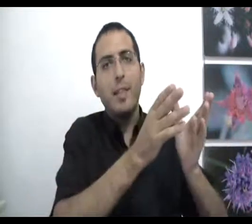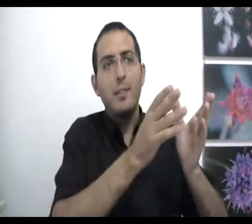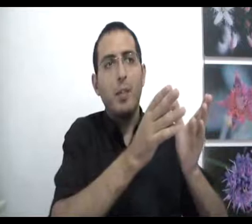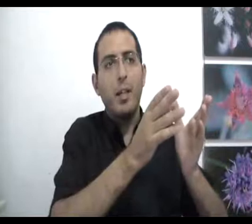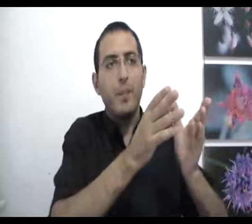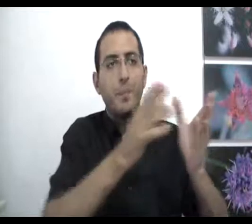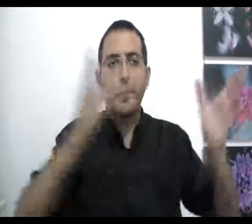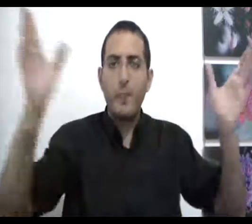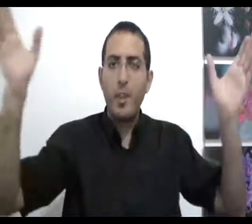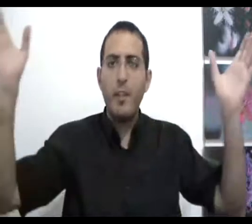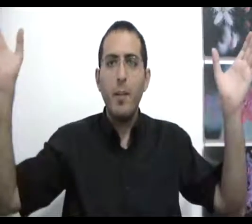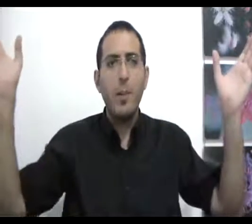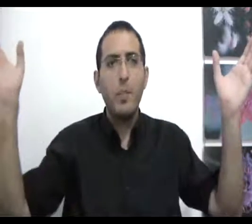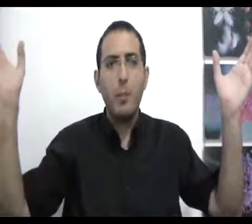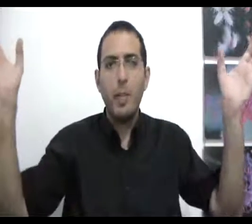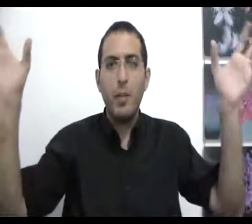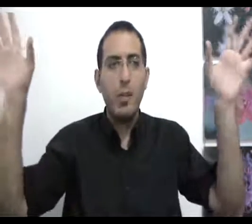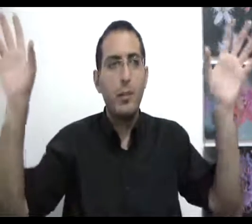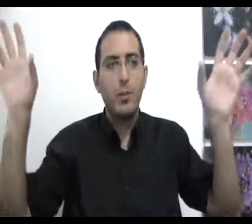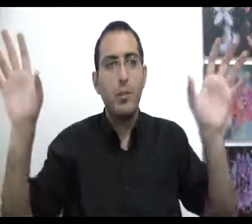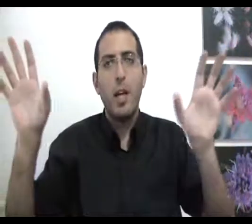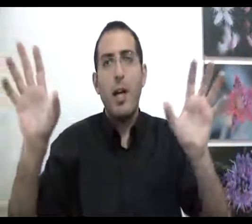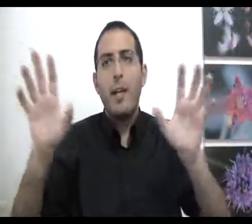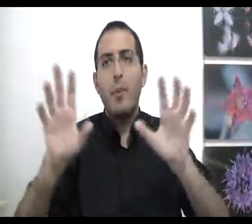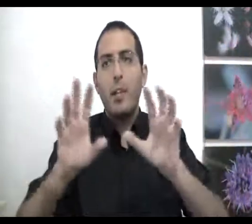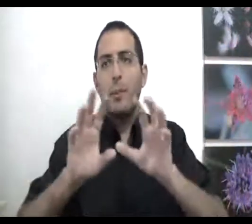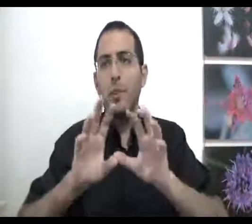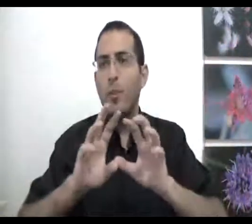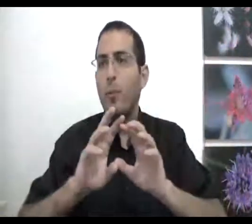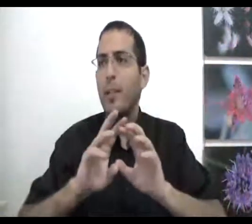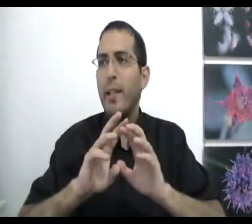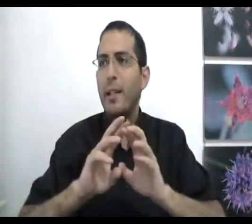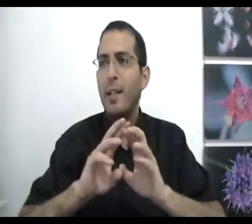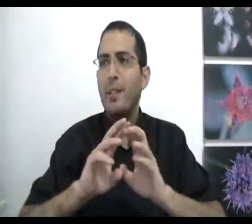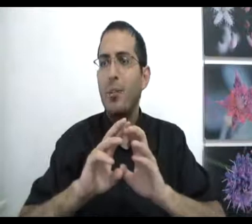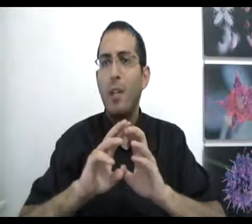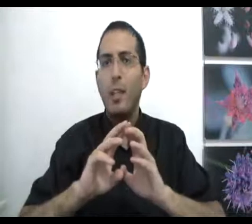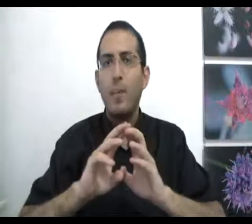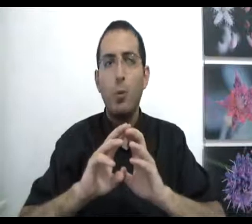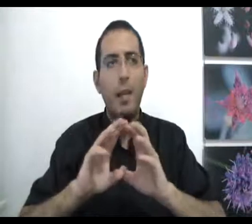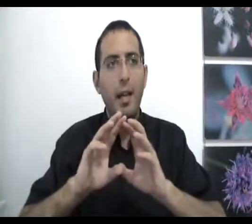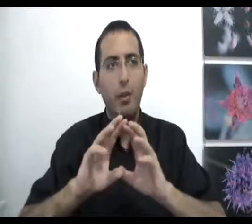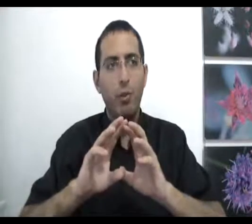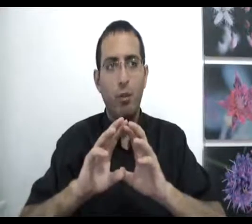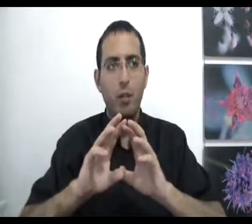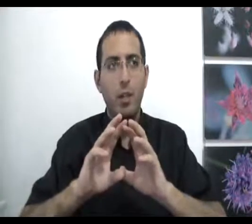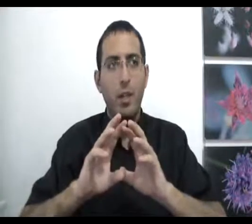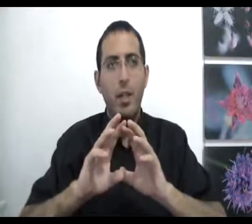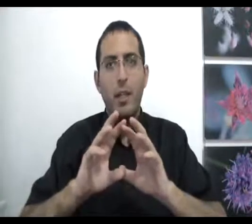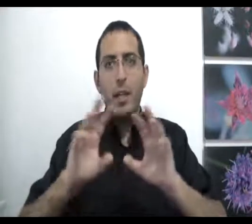רצון אחר ואם אנחנו נתבונן על כל הרצונות אנחנו נראה שבסוף הכל מתנכז לרצון של האדם לדוגמה להרגיש טוב כי